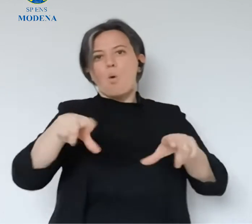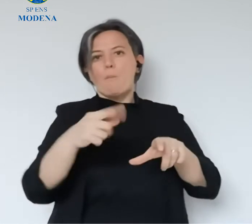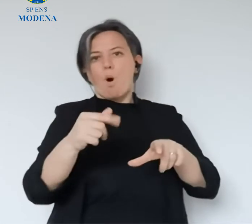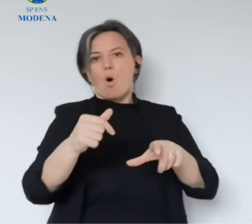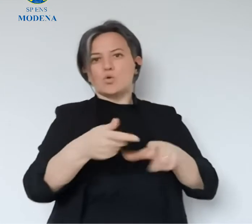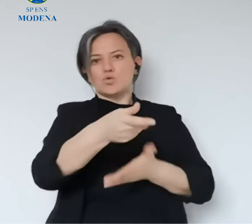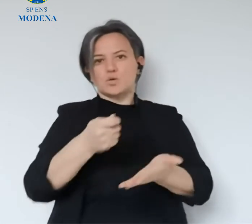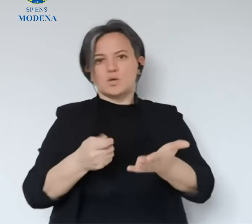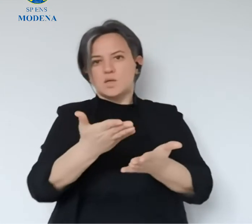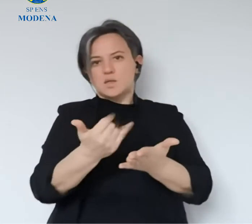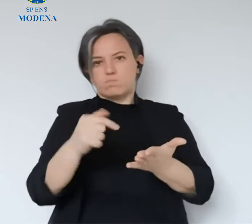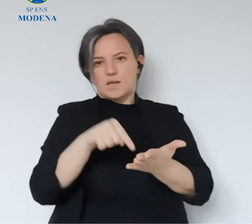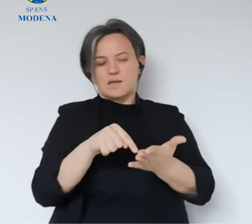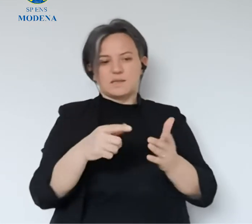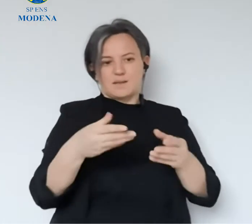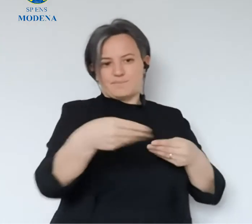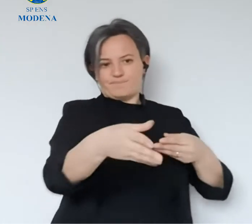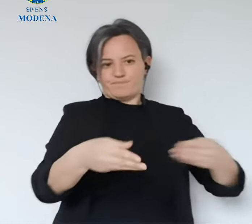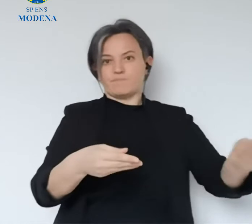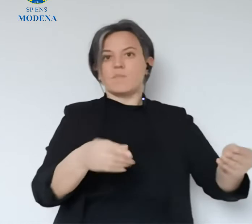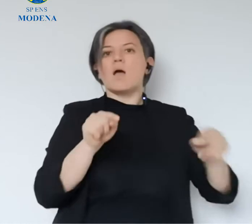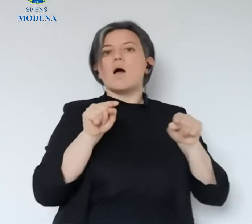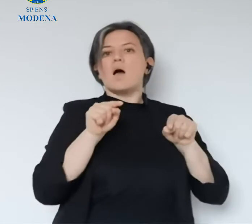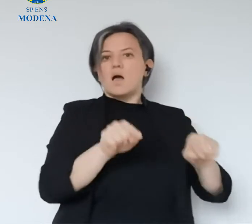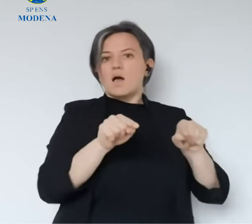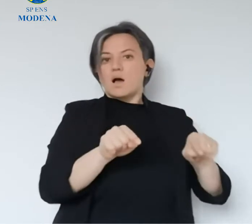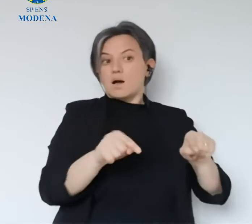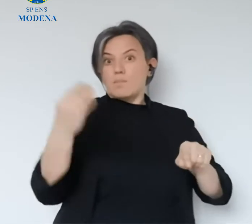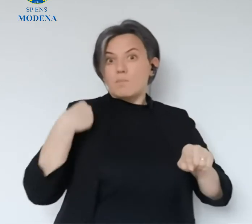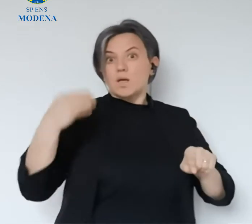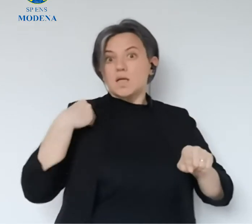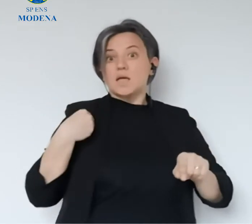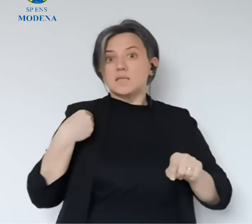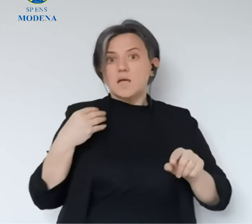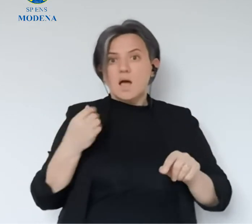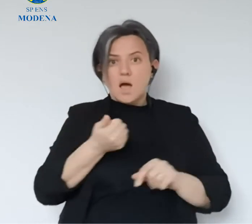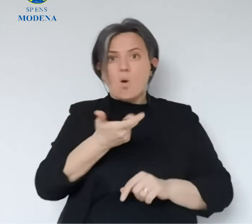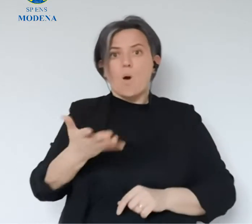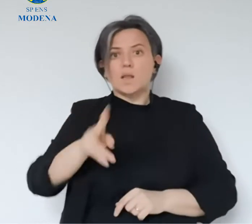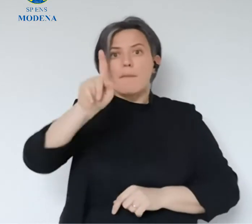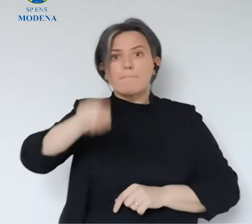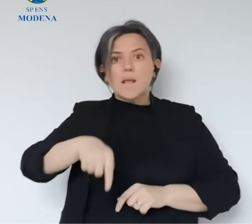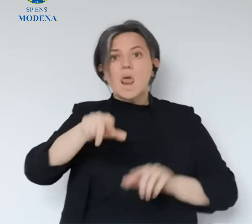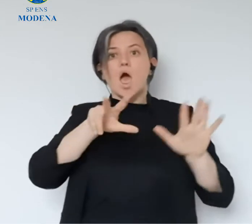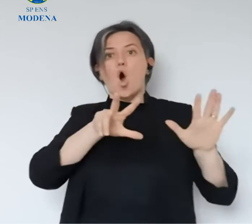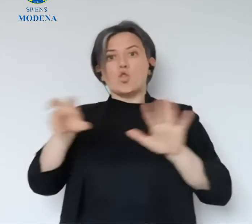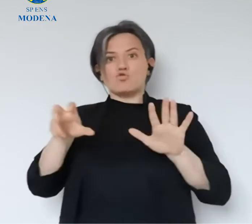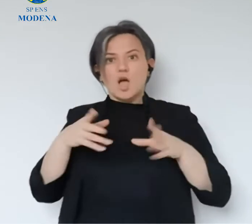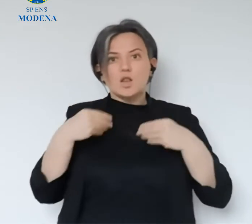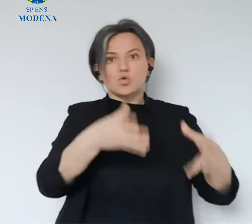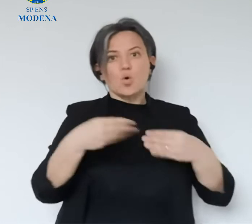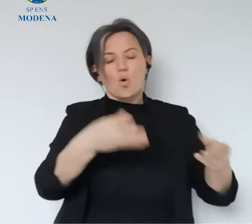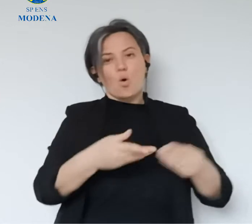forte anche con le borse alimentari oltre che con i bonus spesa perché in questo modo rispondiamo